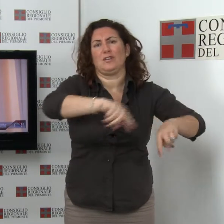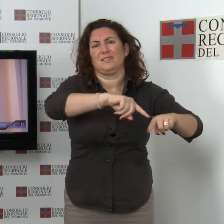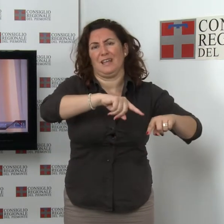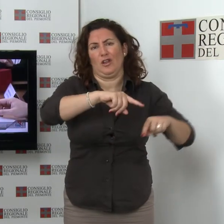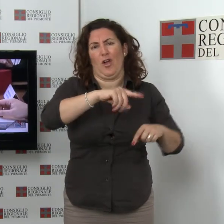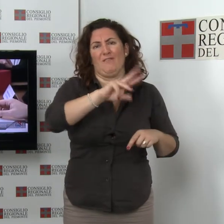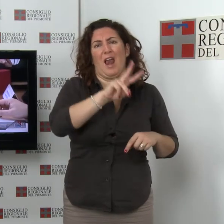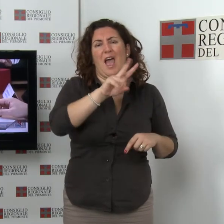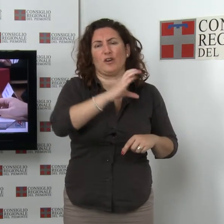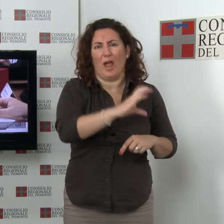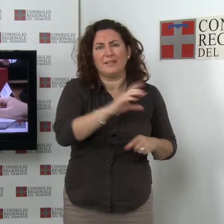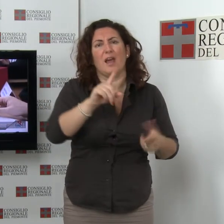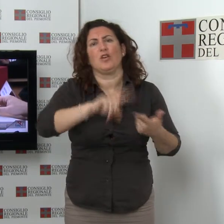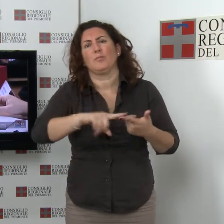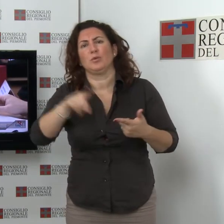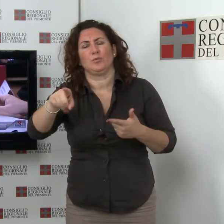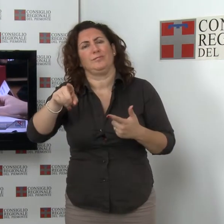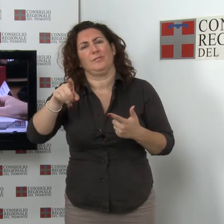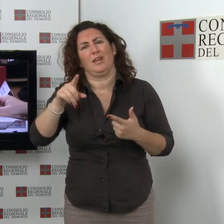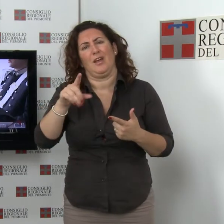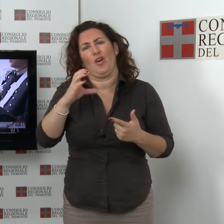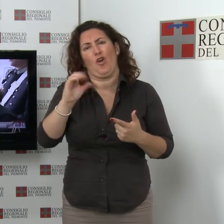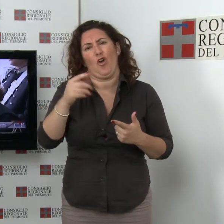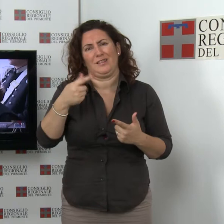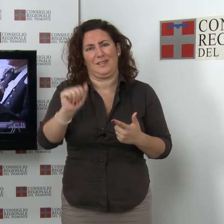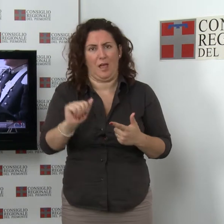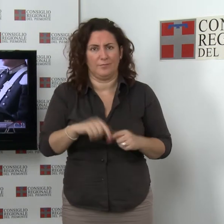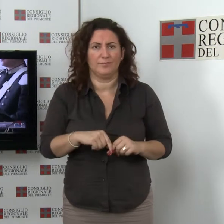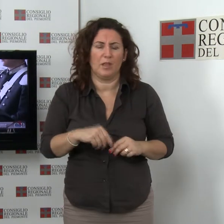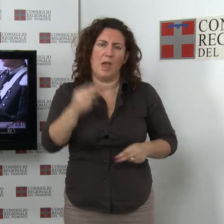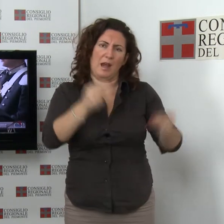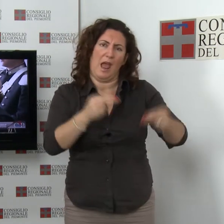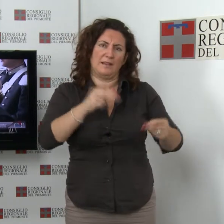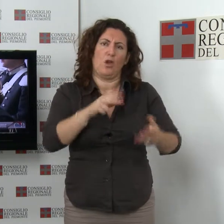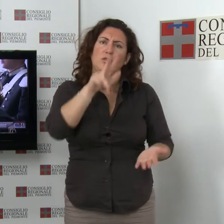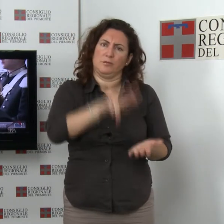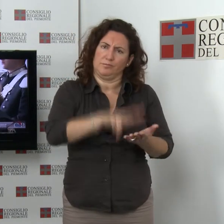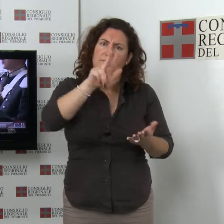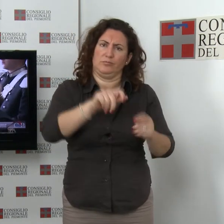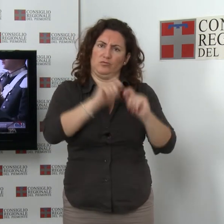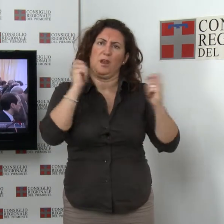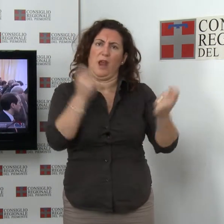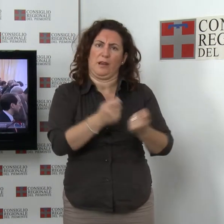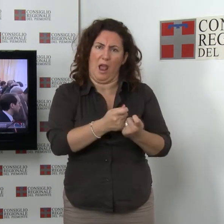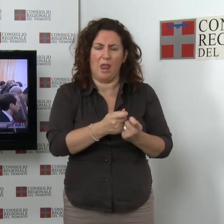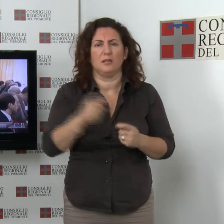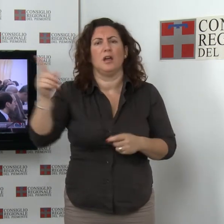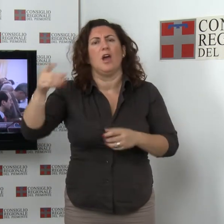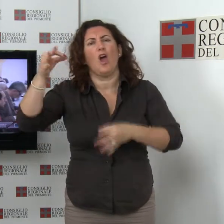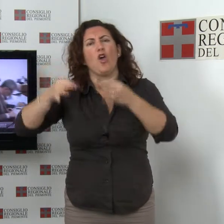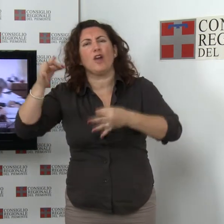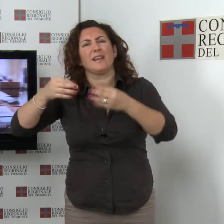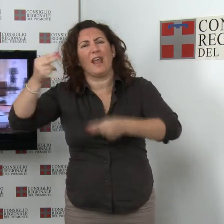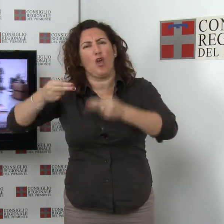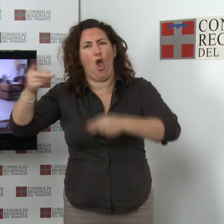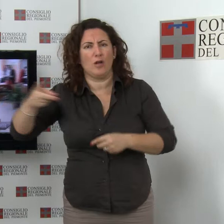Roberto Cota. Gli rendiconto è stato approvato nelle sue linee generali. La Corte ha ordinato di rettificare alcune voci che comparivano